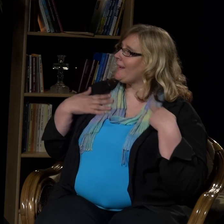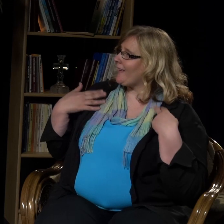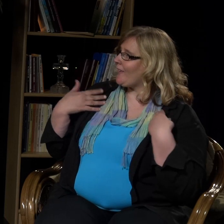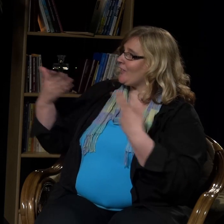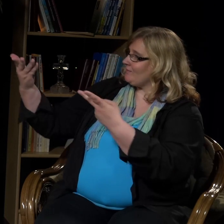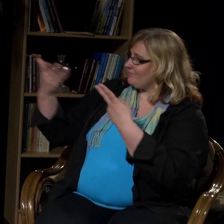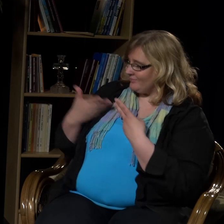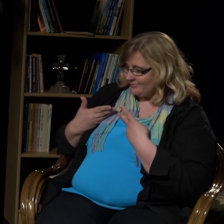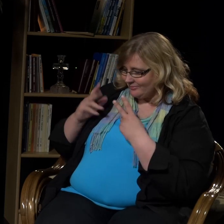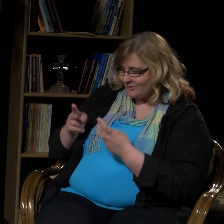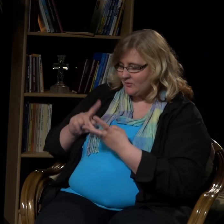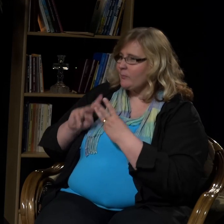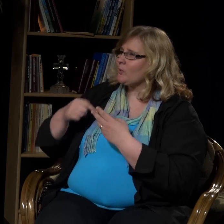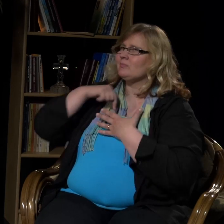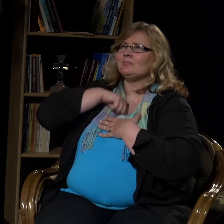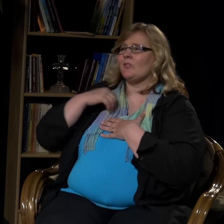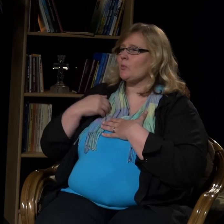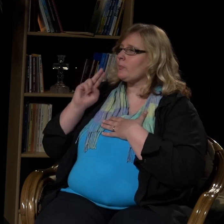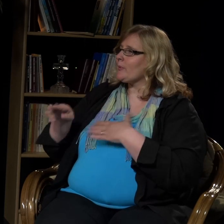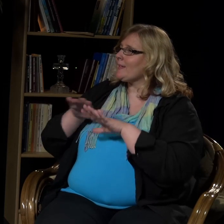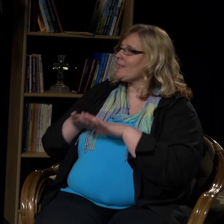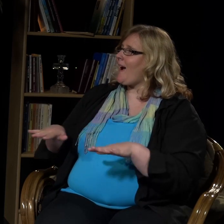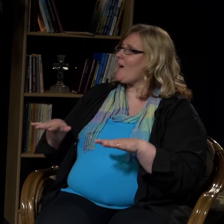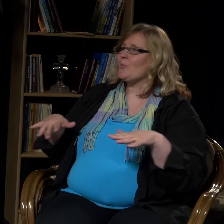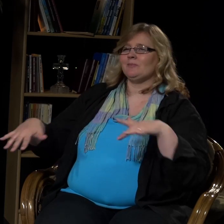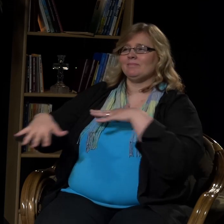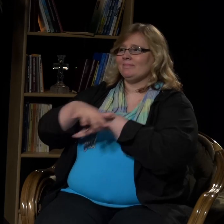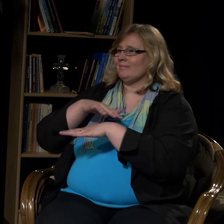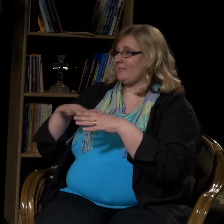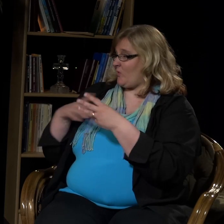siitä saamme. antaa ilon, se antaa sisäisen rauhan.